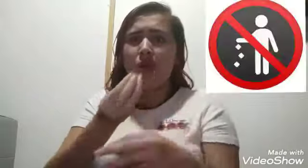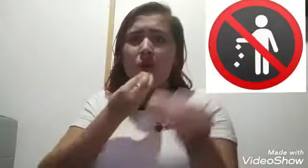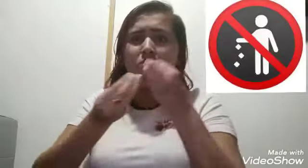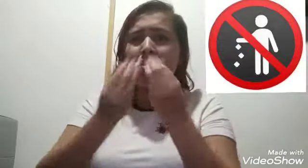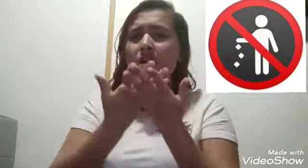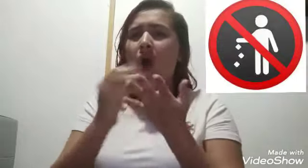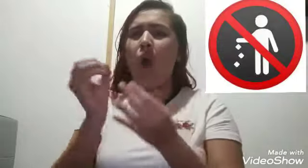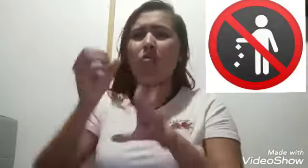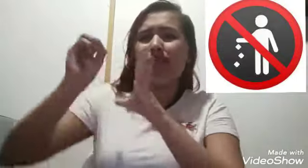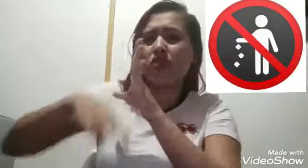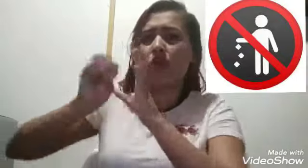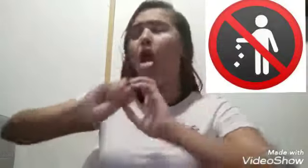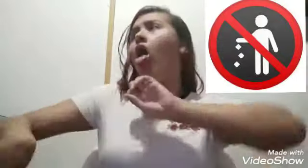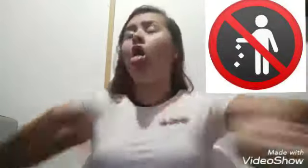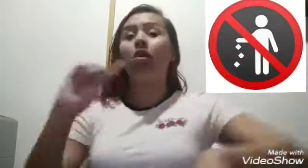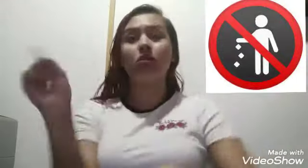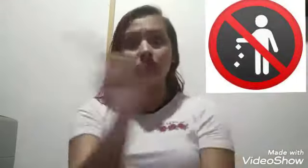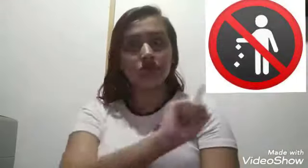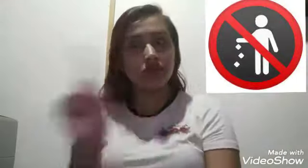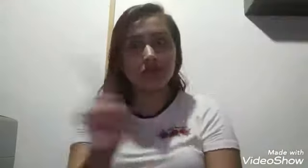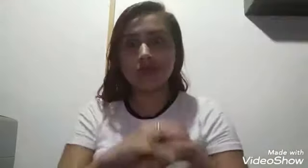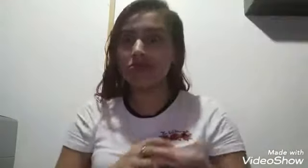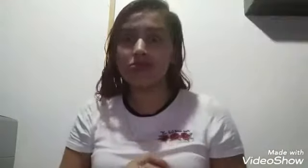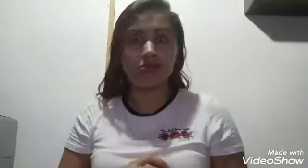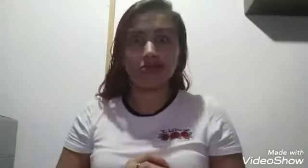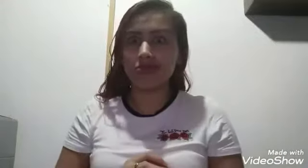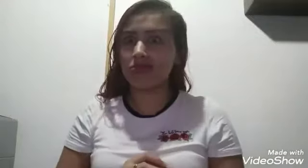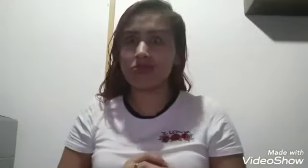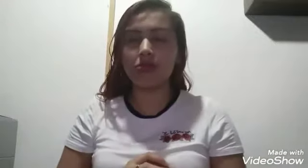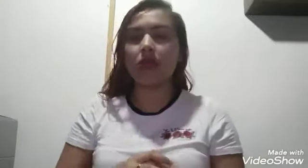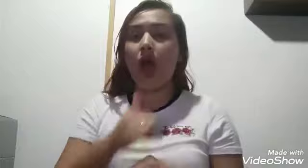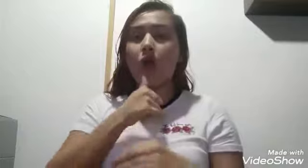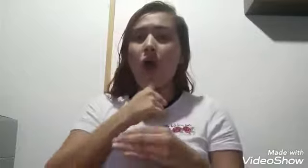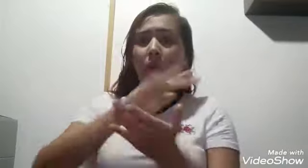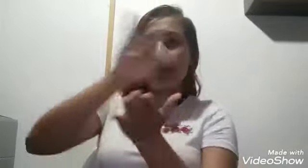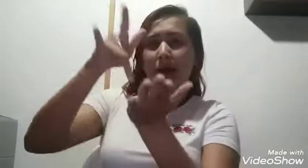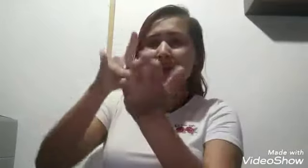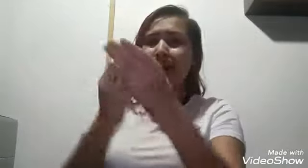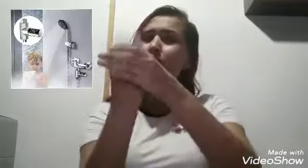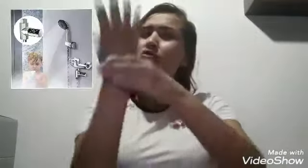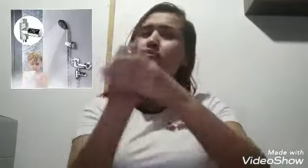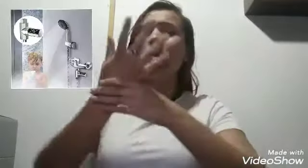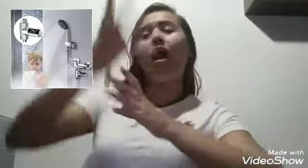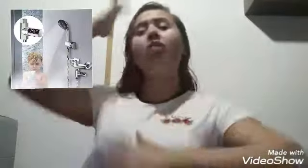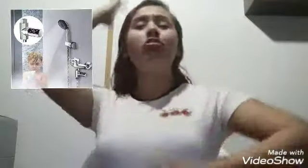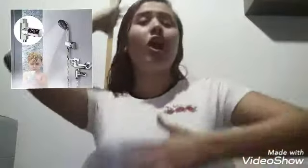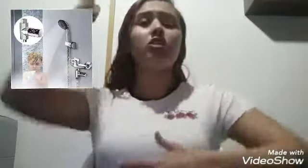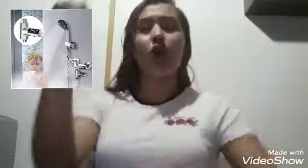ni restos de comida al suelo, que no se debe bañar en las fuentes de los parques, ni hacer ruido en los